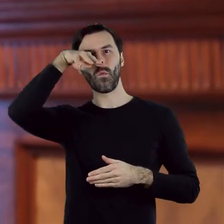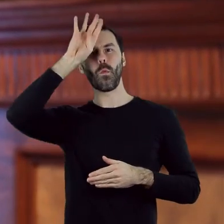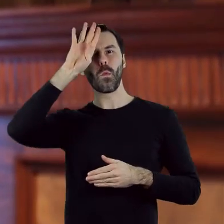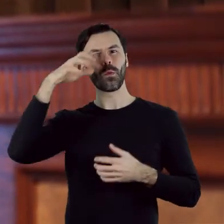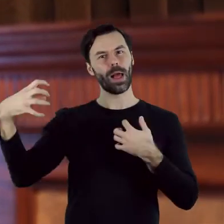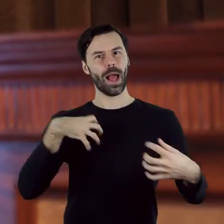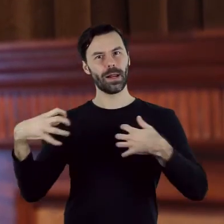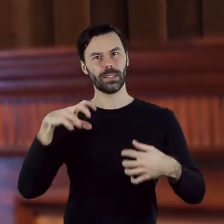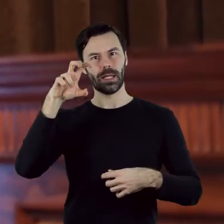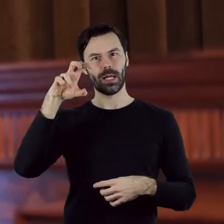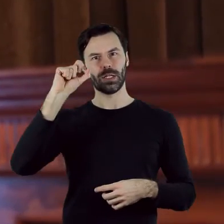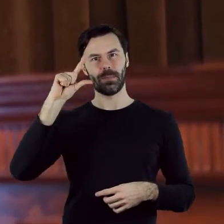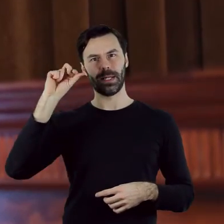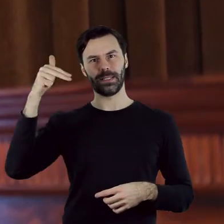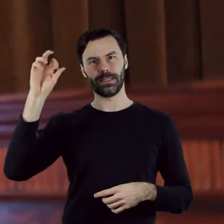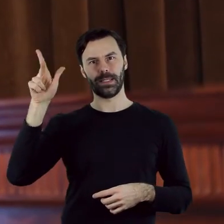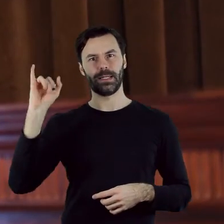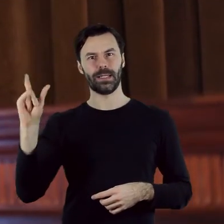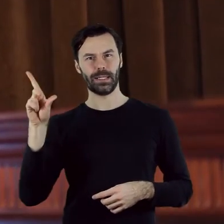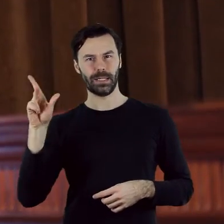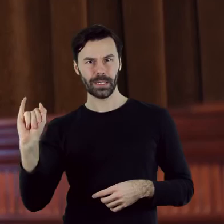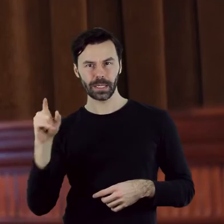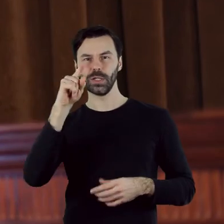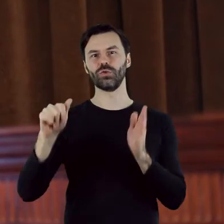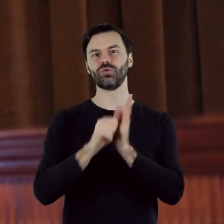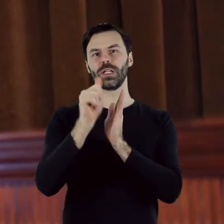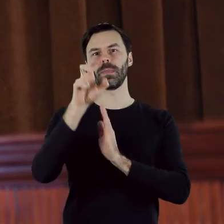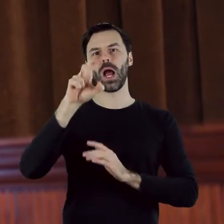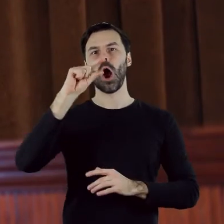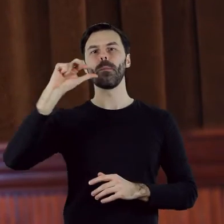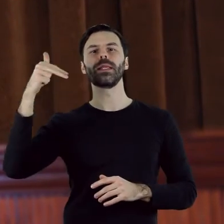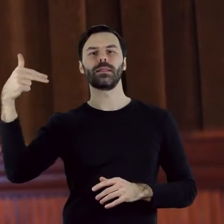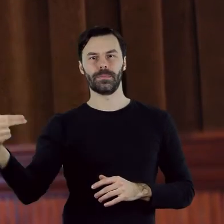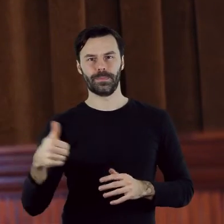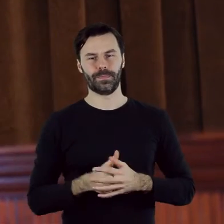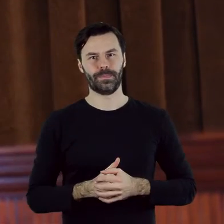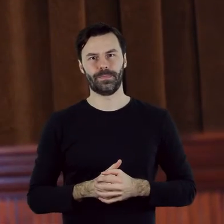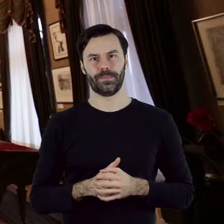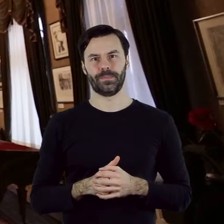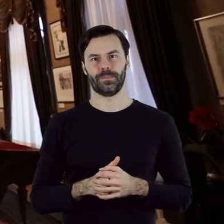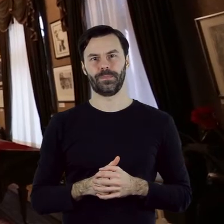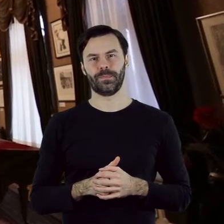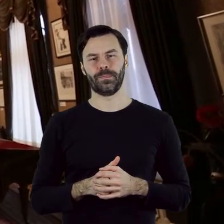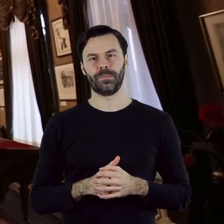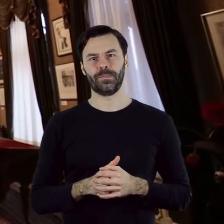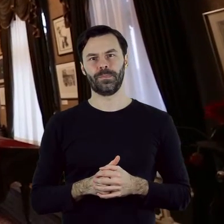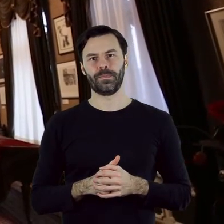Czaplińskiego, przedstawiająca Fryderyka Chopina, wykonana z gipsu patynowanego na czarno. Większość